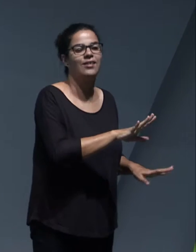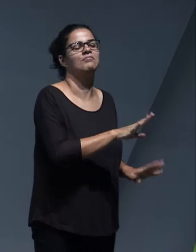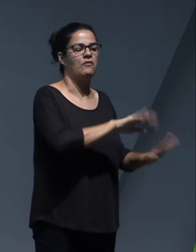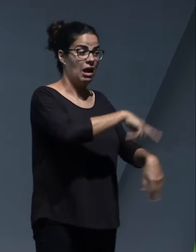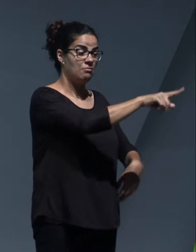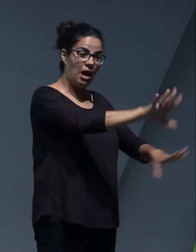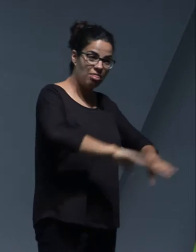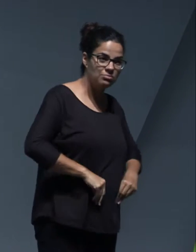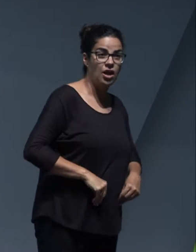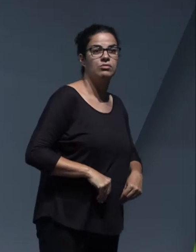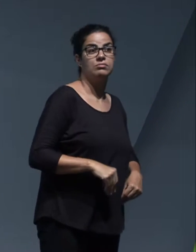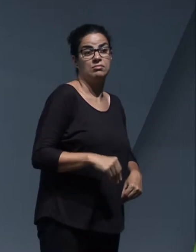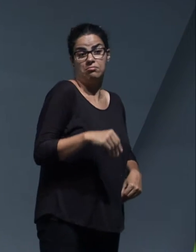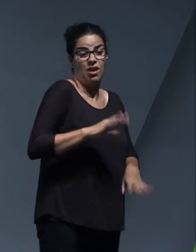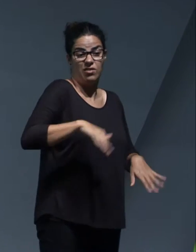el otro día en la cena,